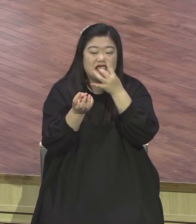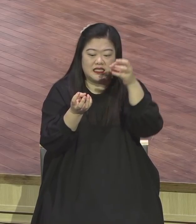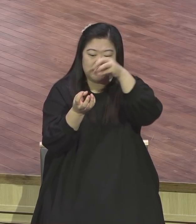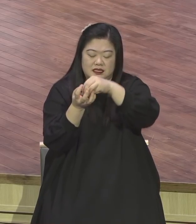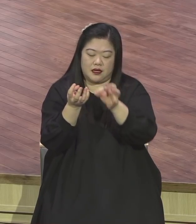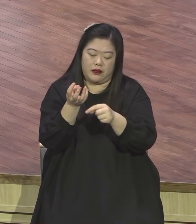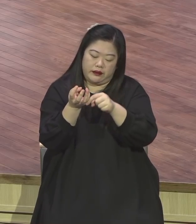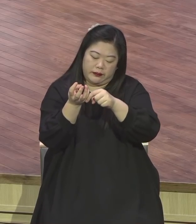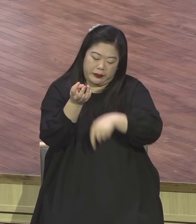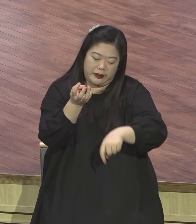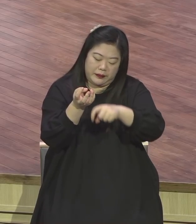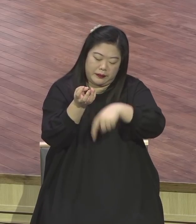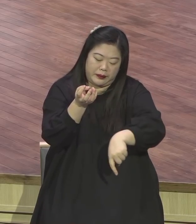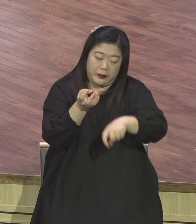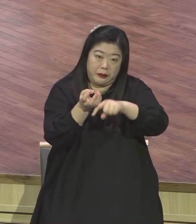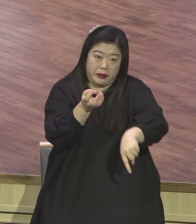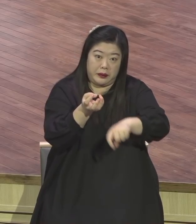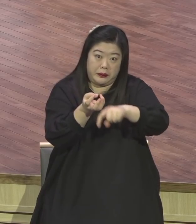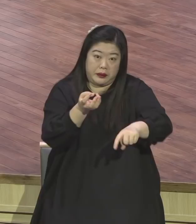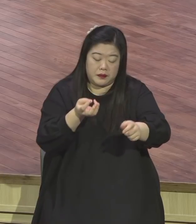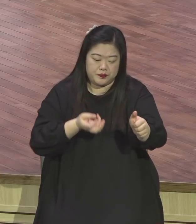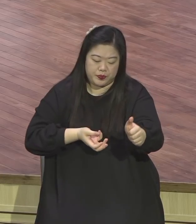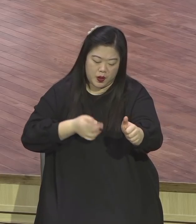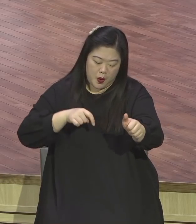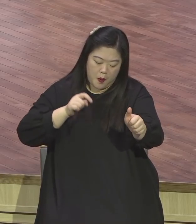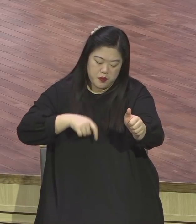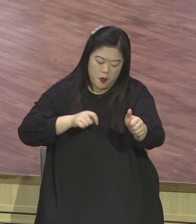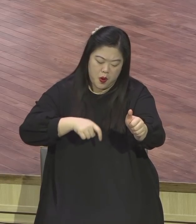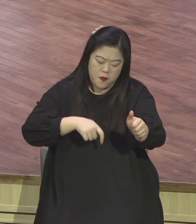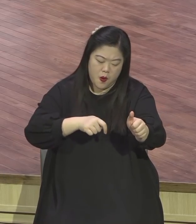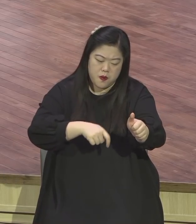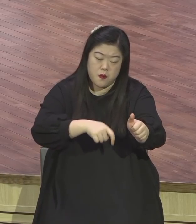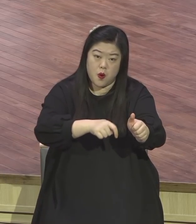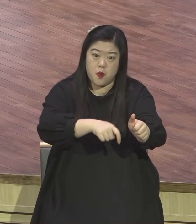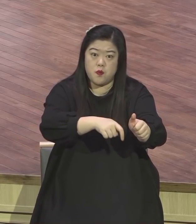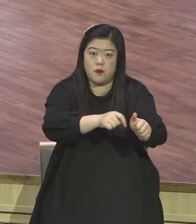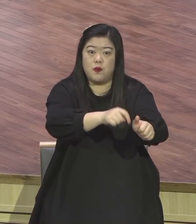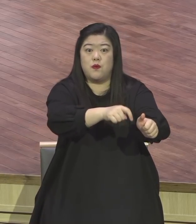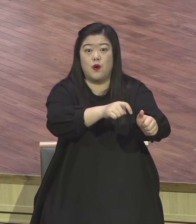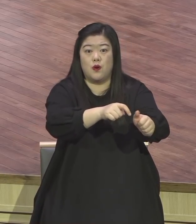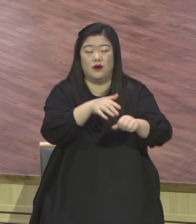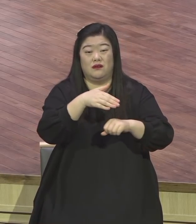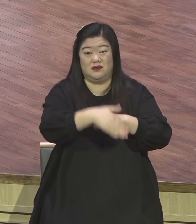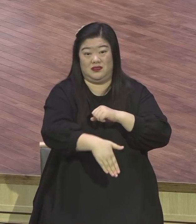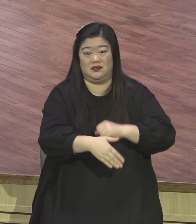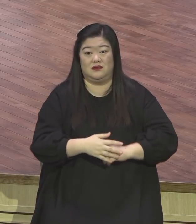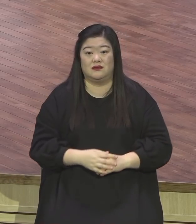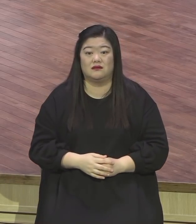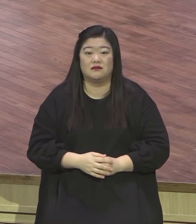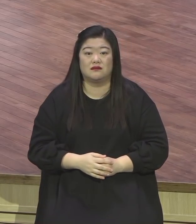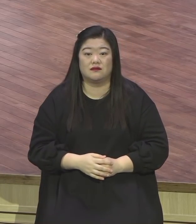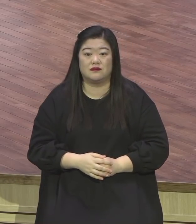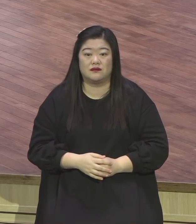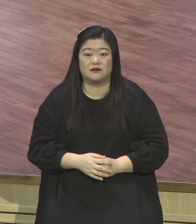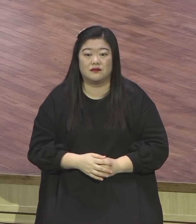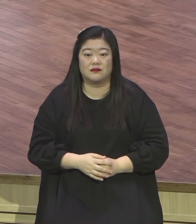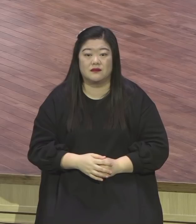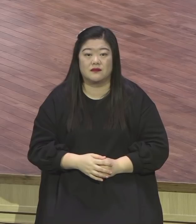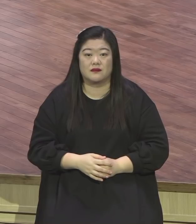시를 담아가지고 구멍을 뚫어서 낙이만 끌고 가면 시가 저절로 뿌려지니까 뭐